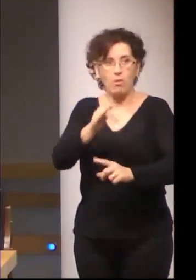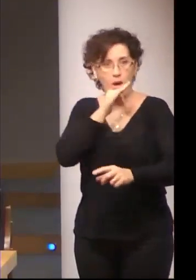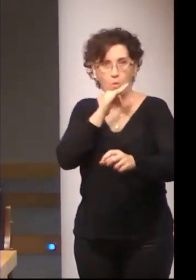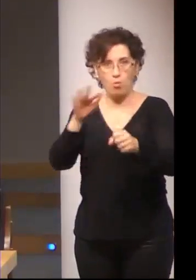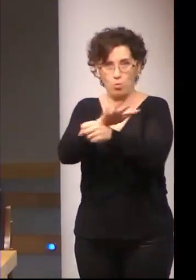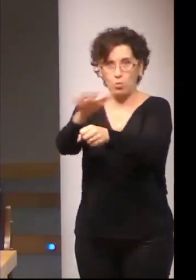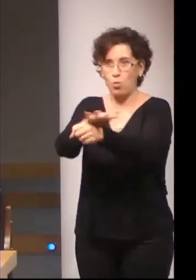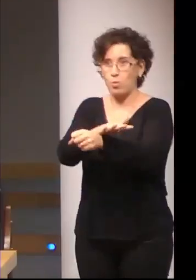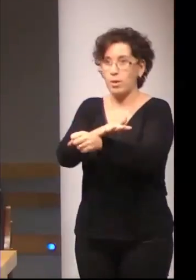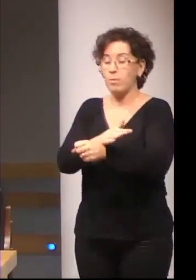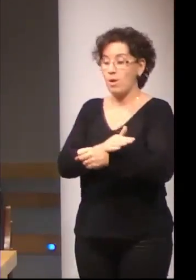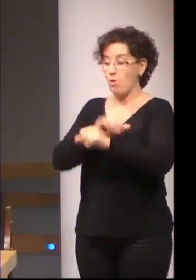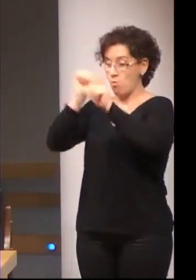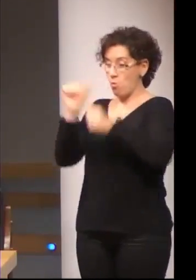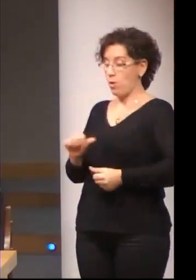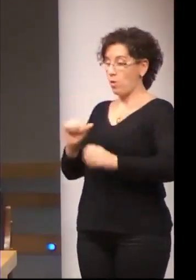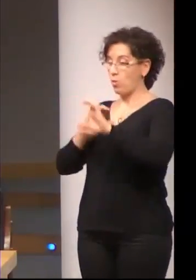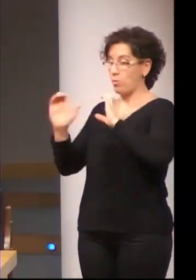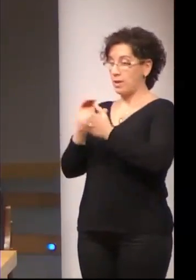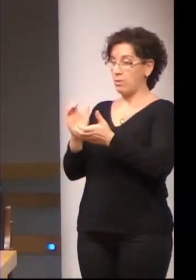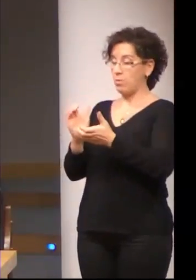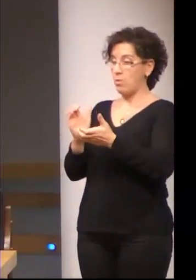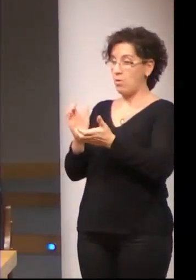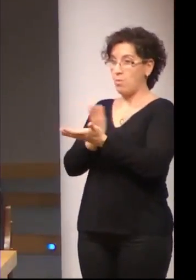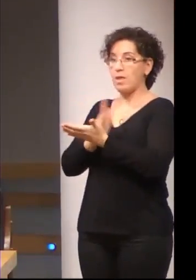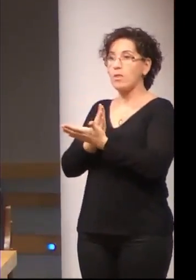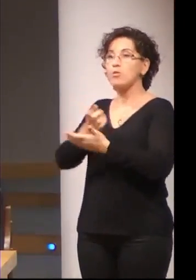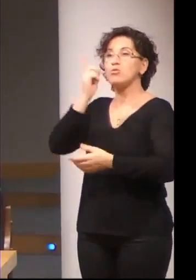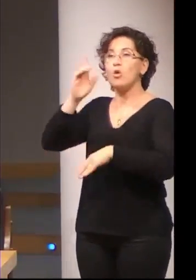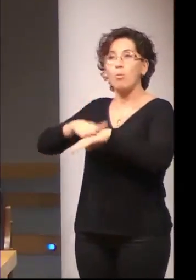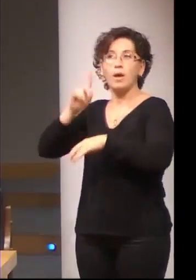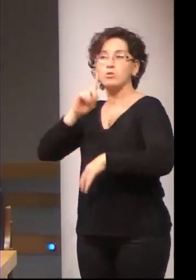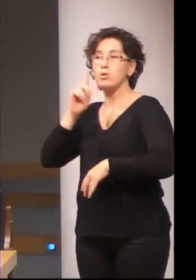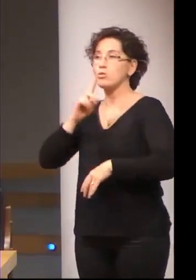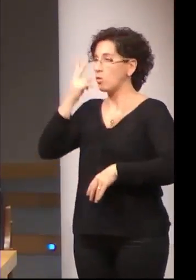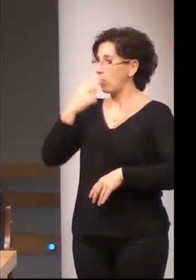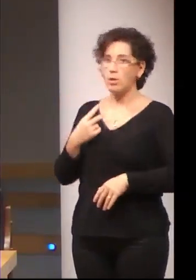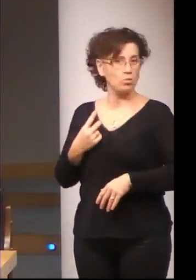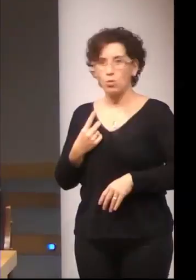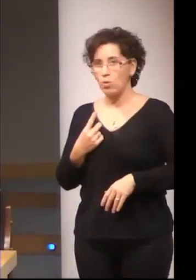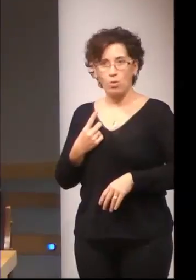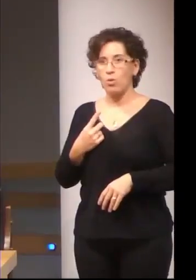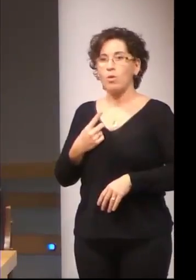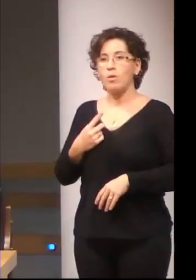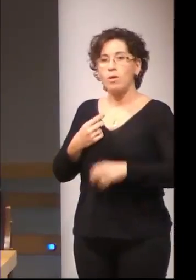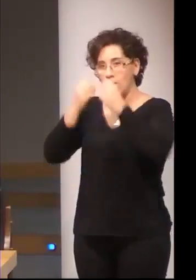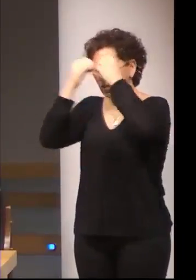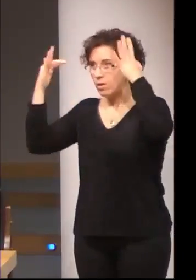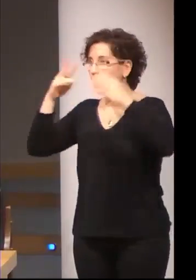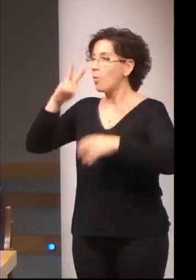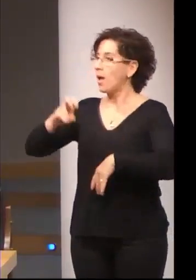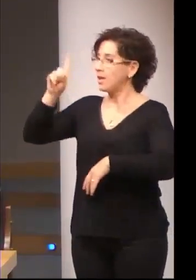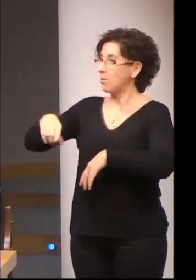está pensado para personas sordas y sordociegas sino también para colectivos con